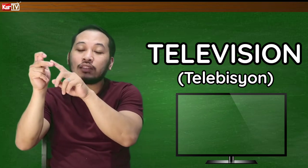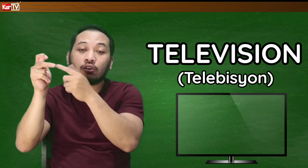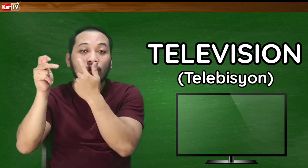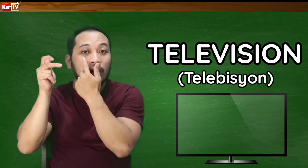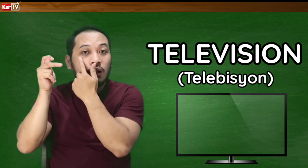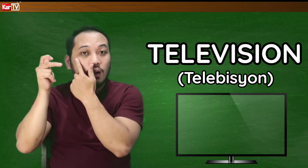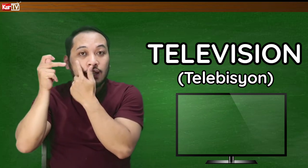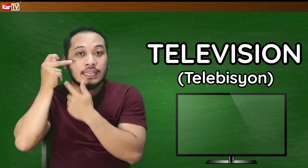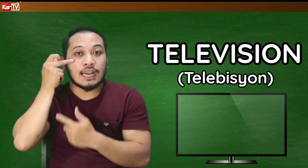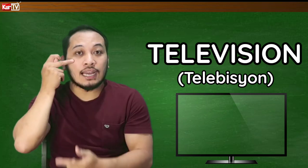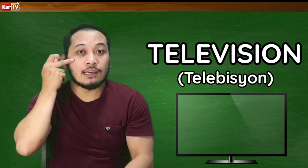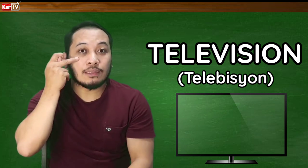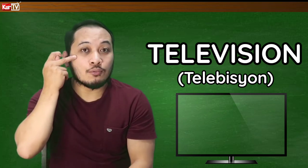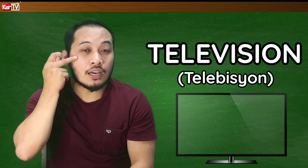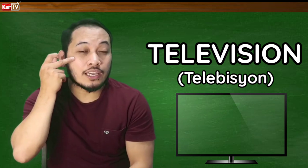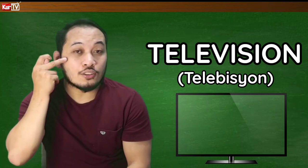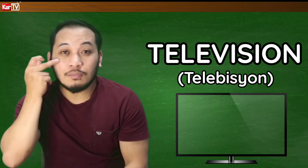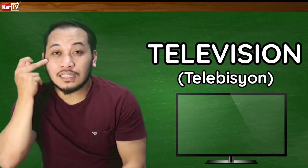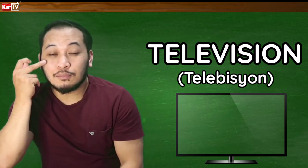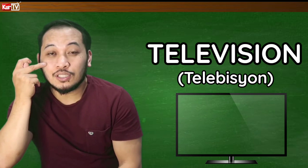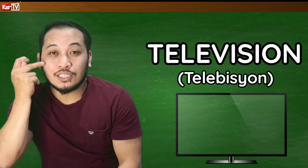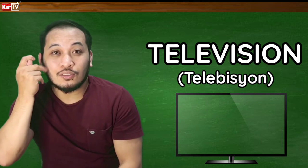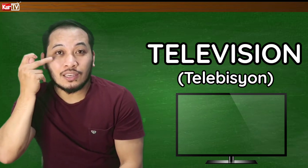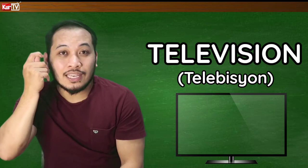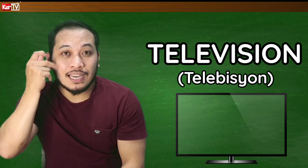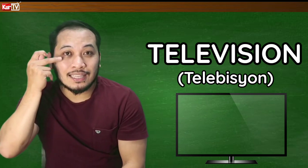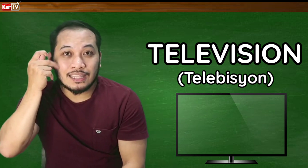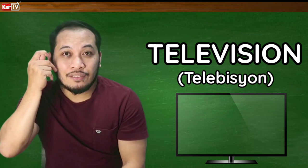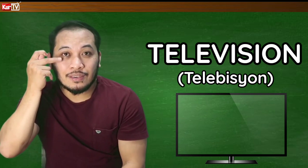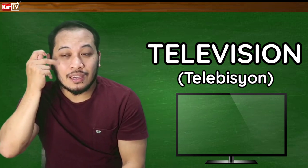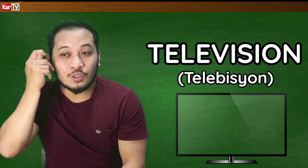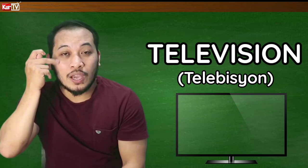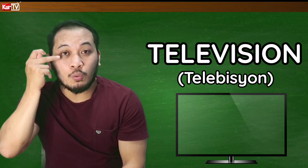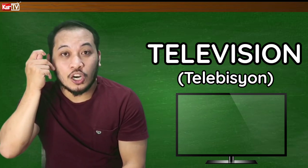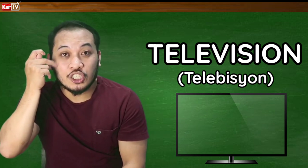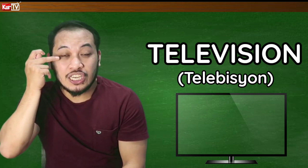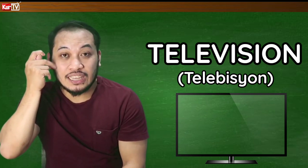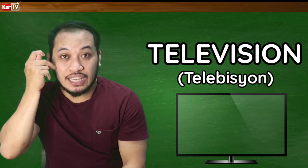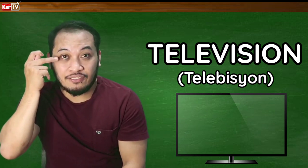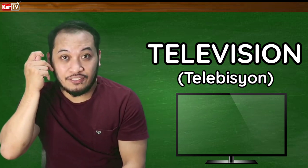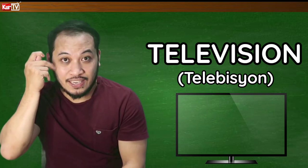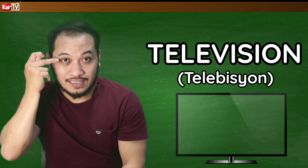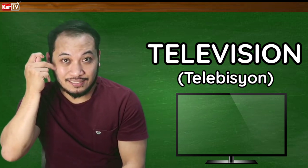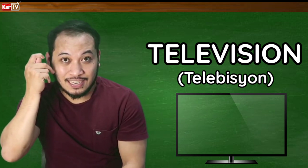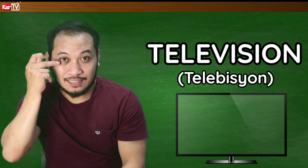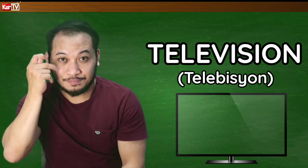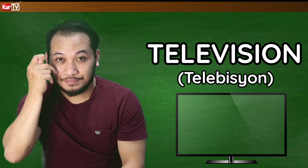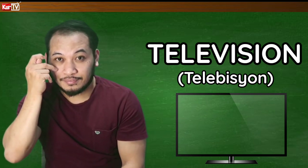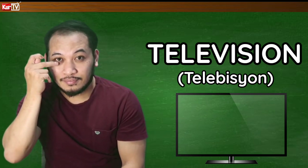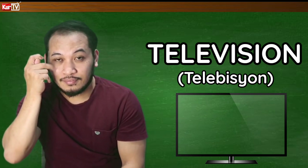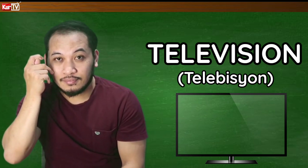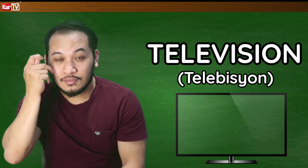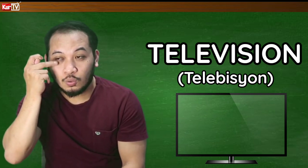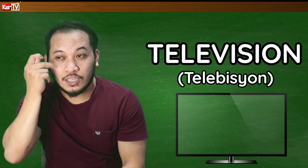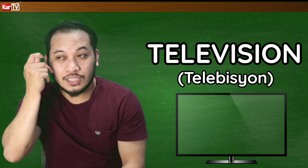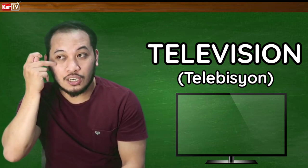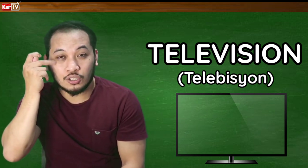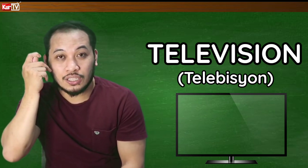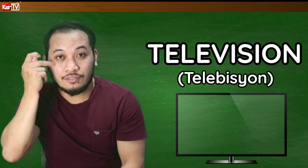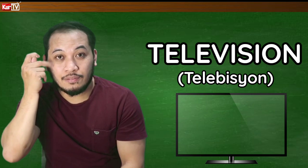ito, kinakalabit mo lang itong mata mo dito. Kinagayan. TV. Ito ay watching TV. Ayan. Watching. O TV